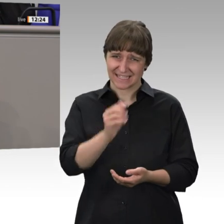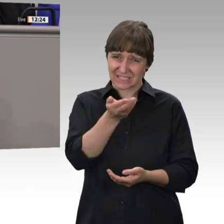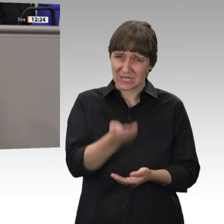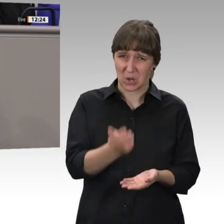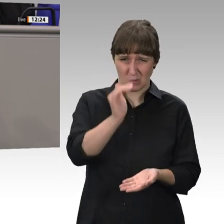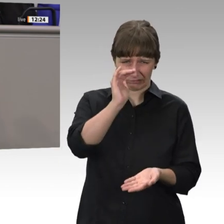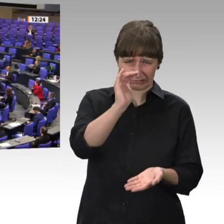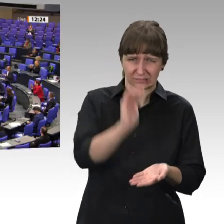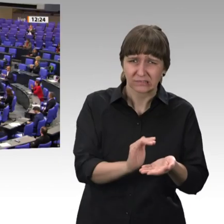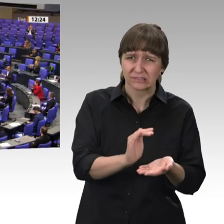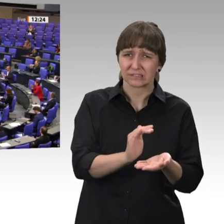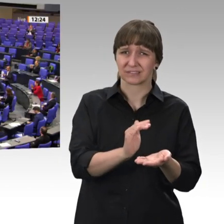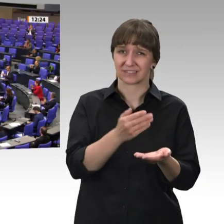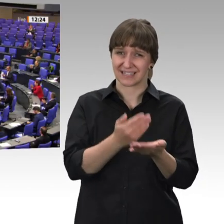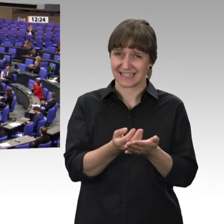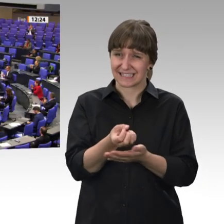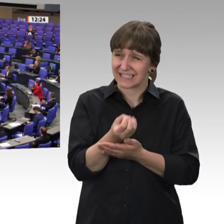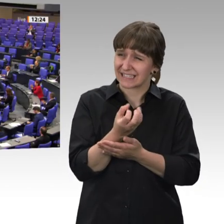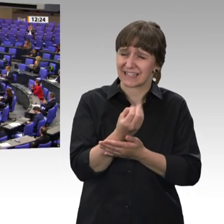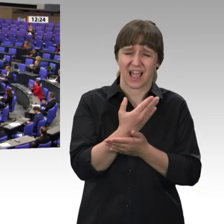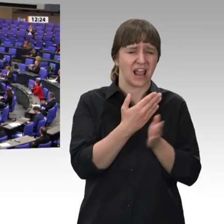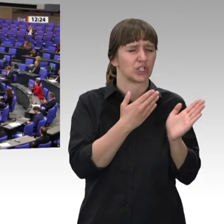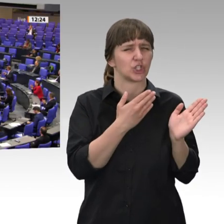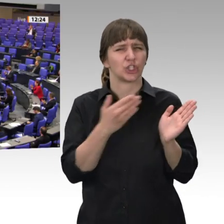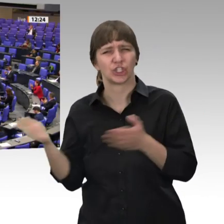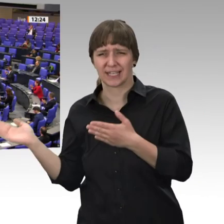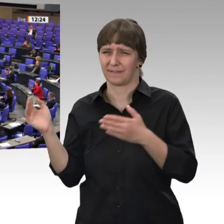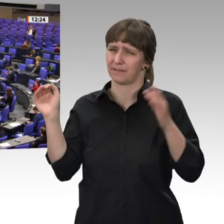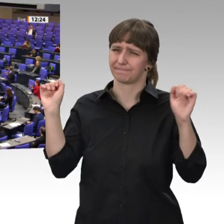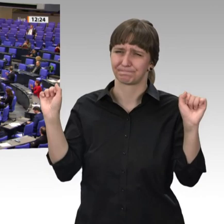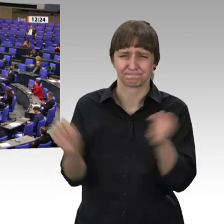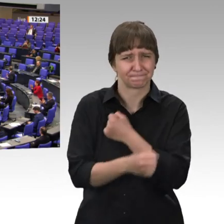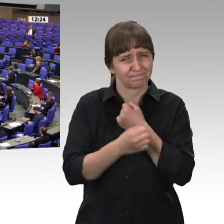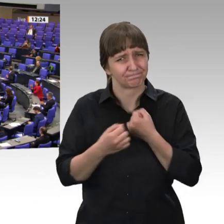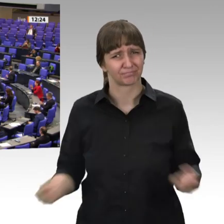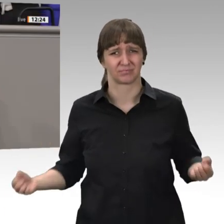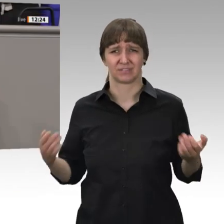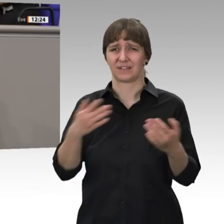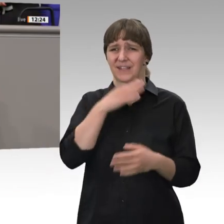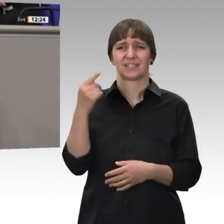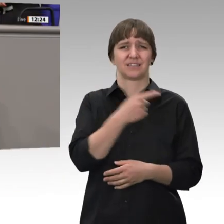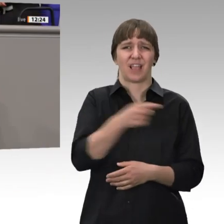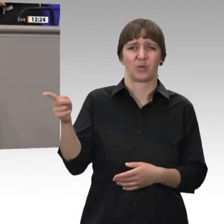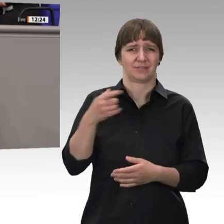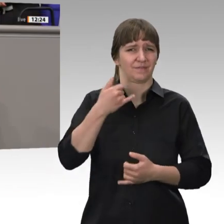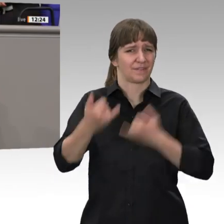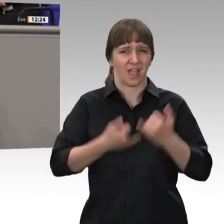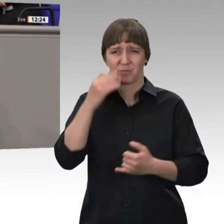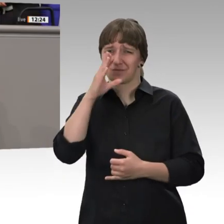Das geht gar nicht. Das ist ein Schlag ins Gesicht vieler tausend Frauen und Männer, die jeden